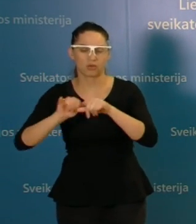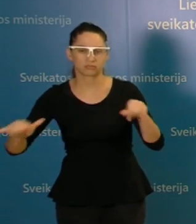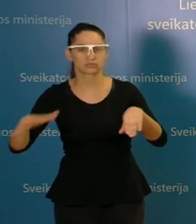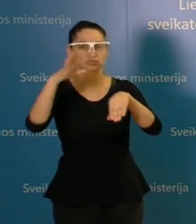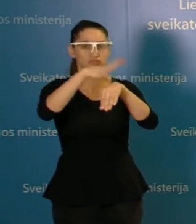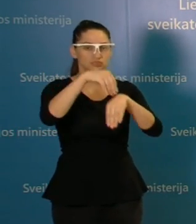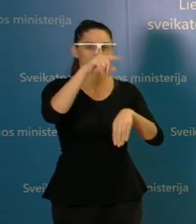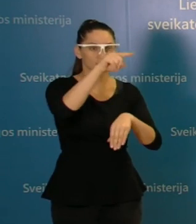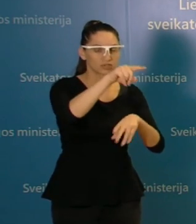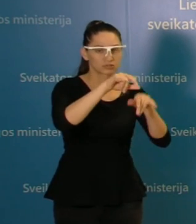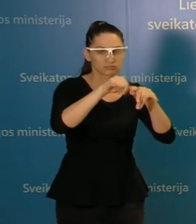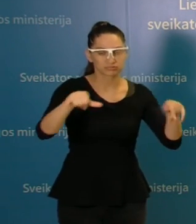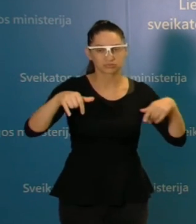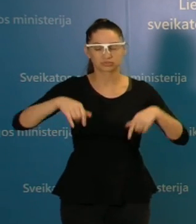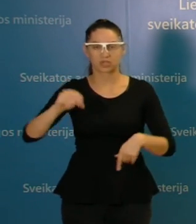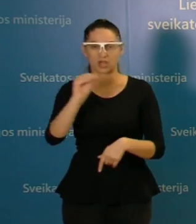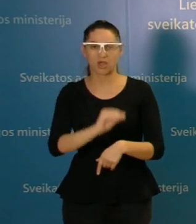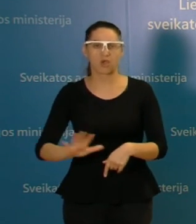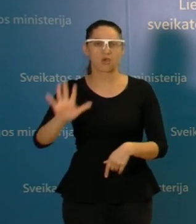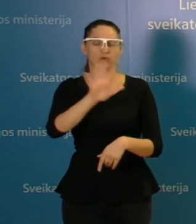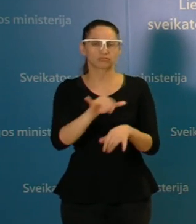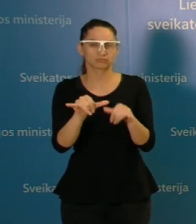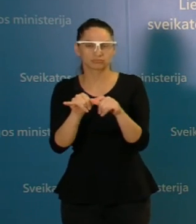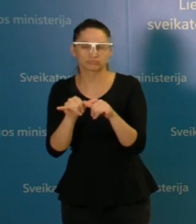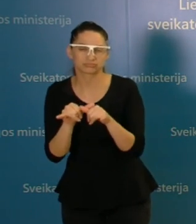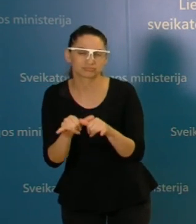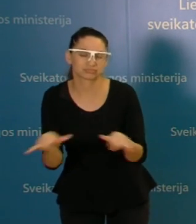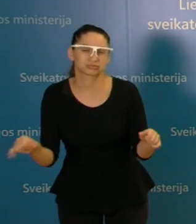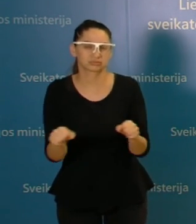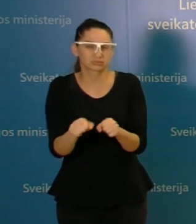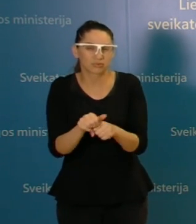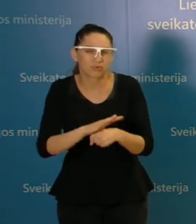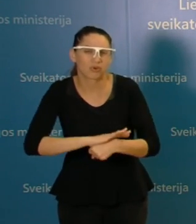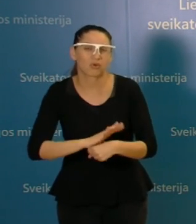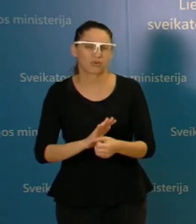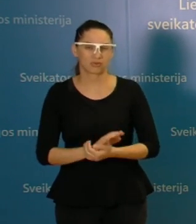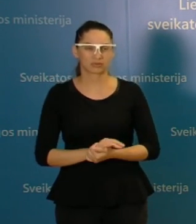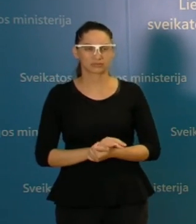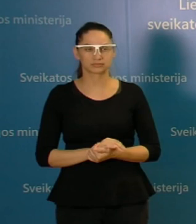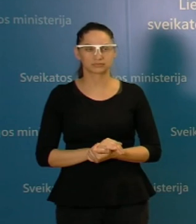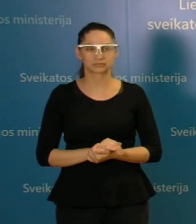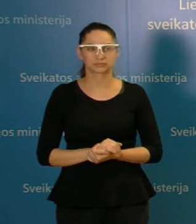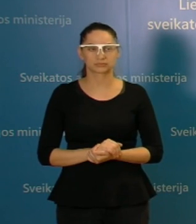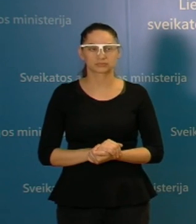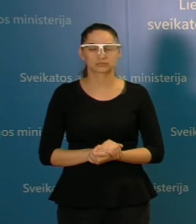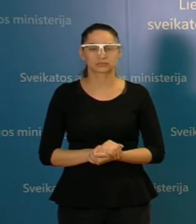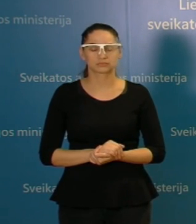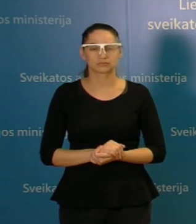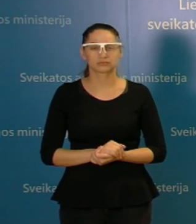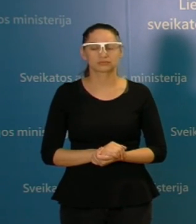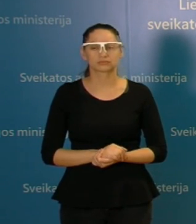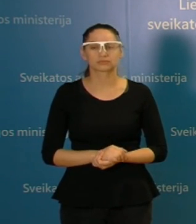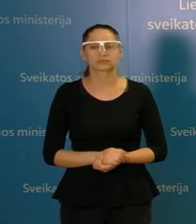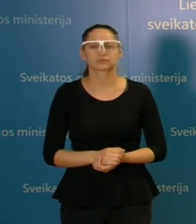plinta visoje Europoje. Tai jeigu ir ieškoti kažkokių klaidų, kaip jūs